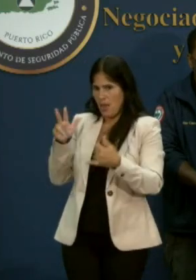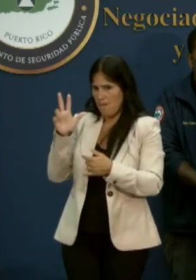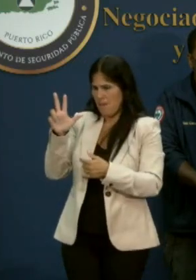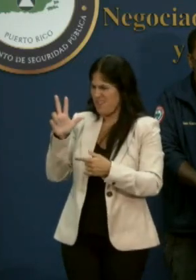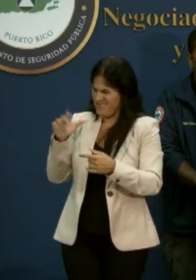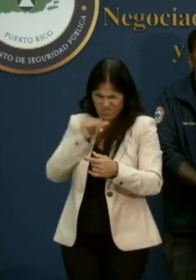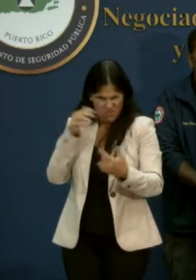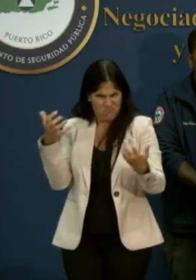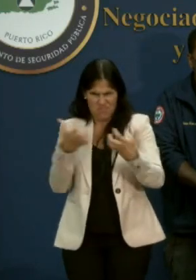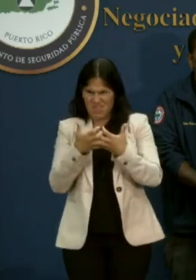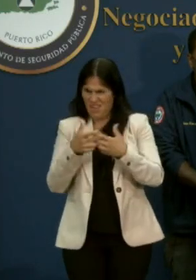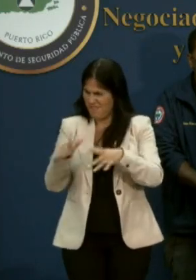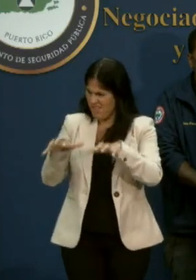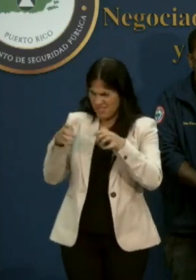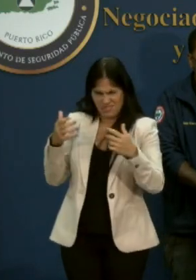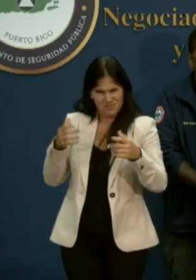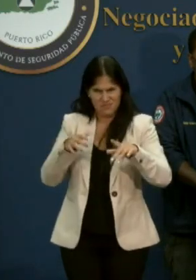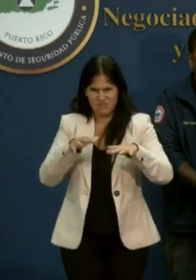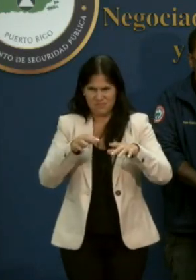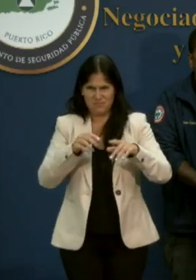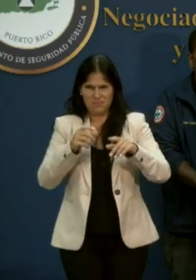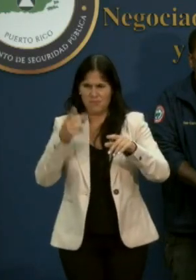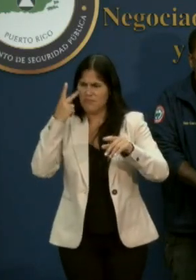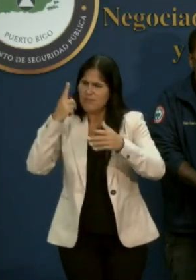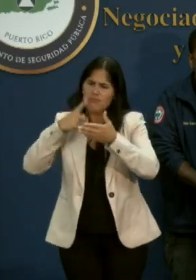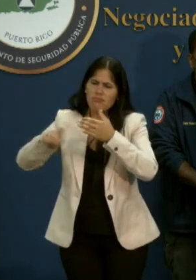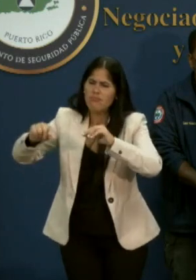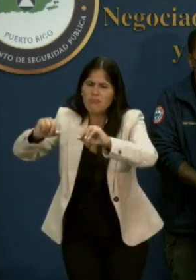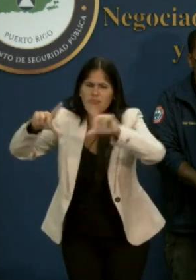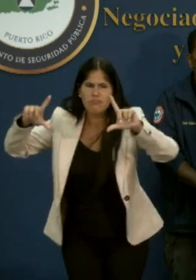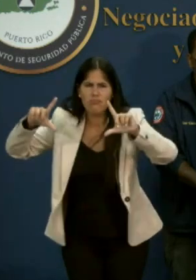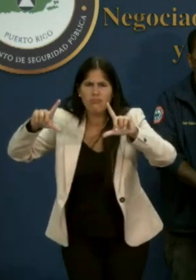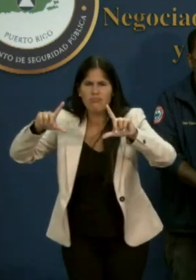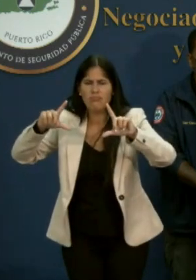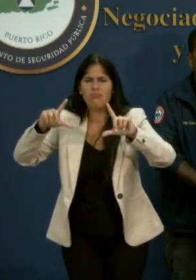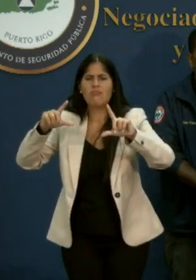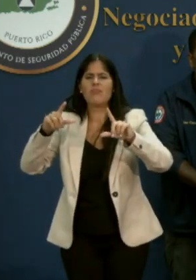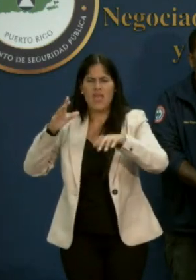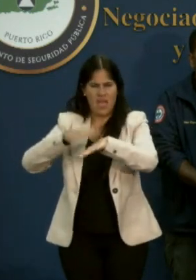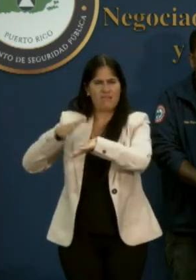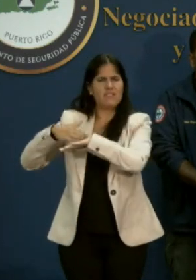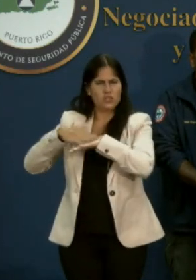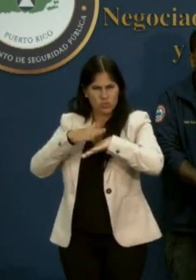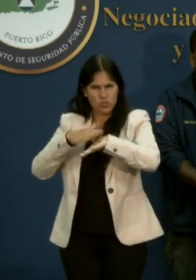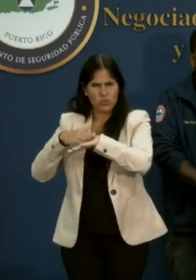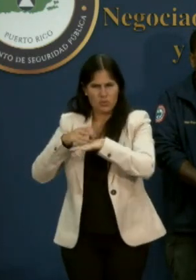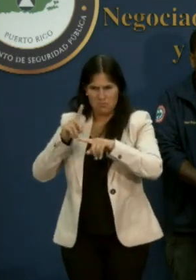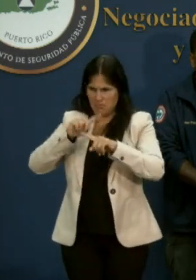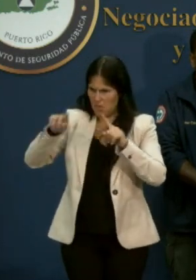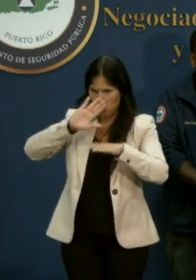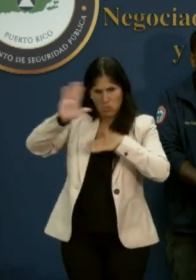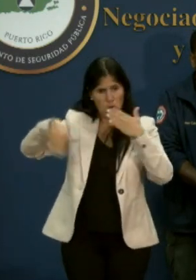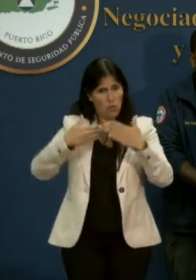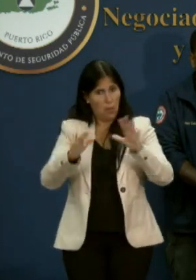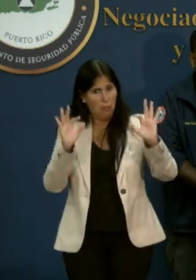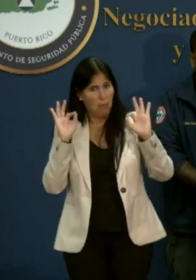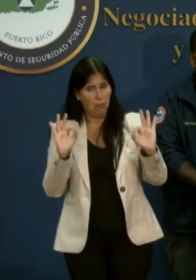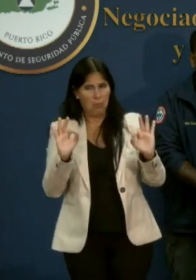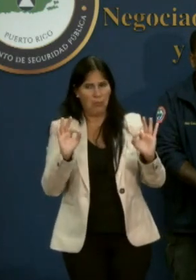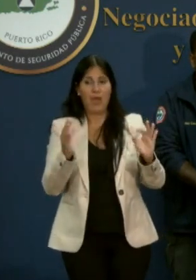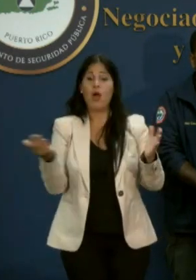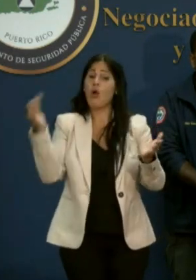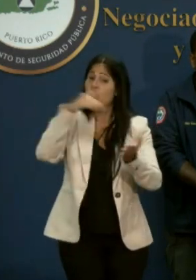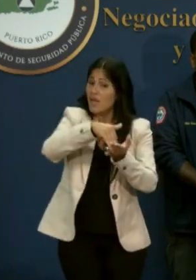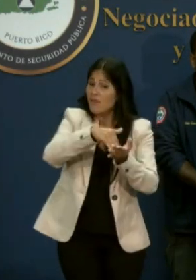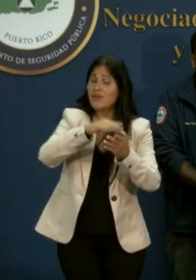congelación, sino a rotulación. Todo estaba hasta donde nosotros pudimos verificar en orden, pero vuelvo y recalco la exhortación